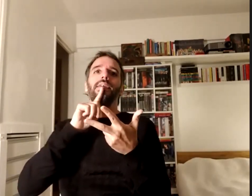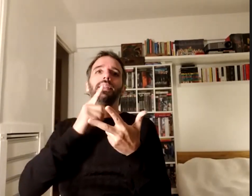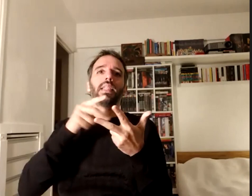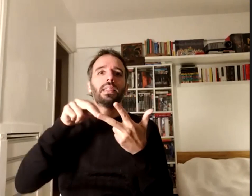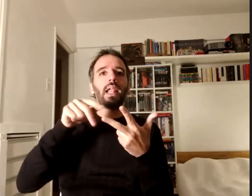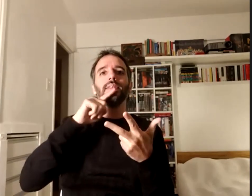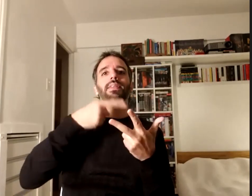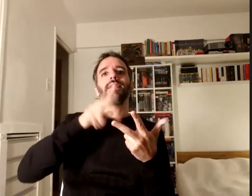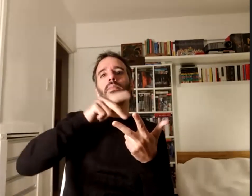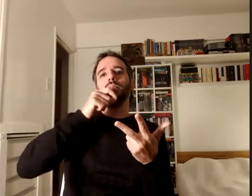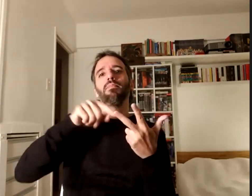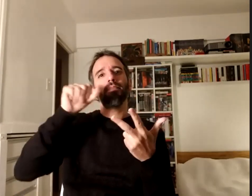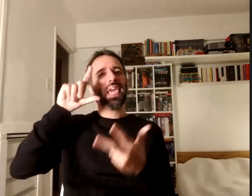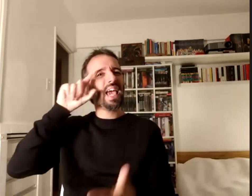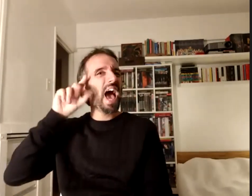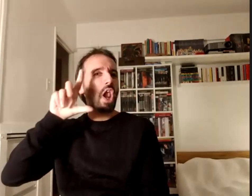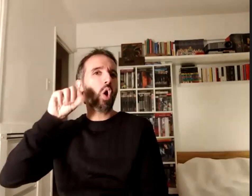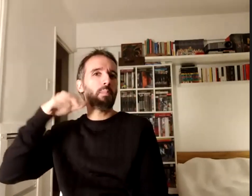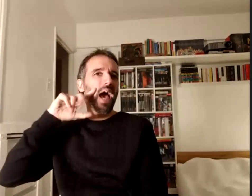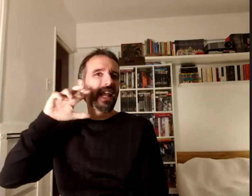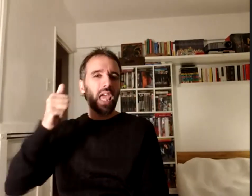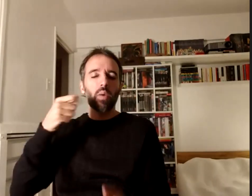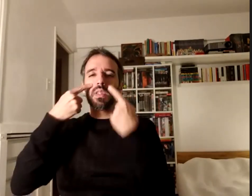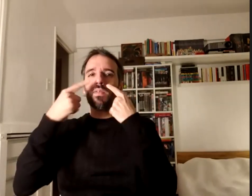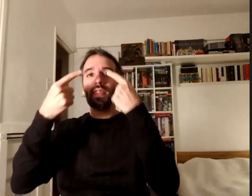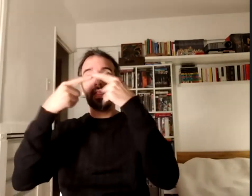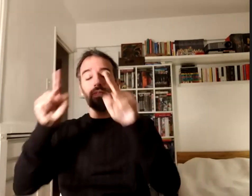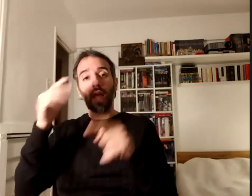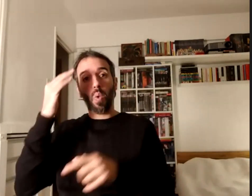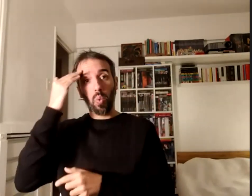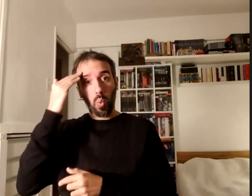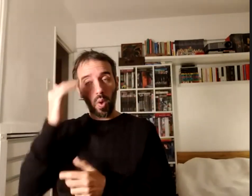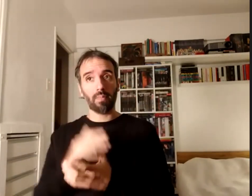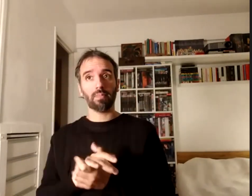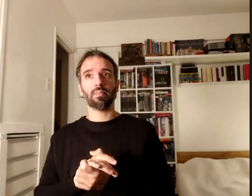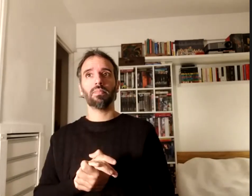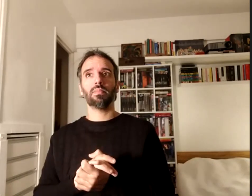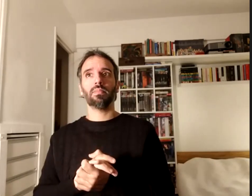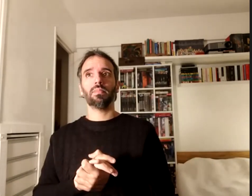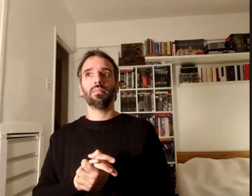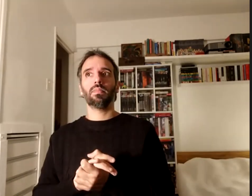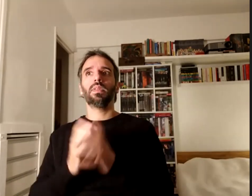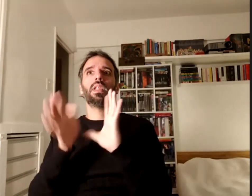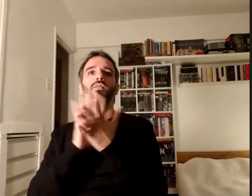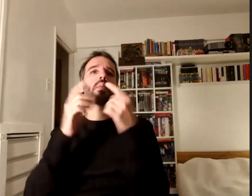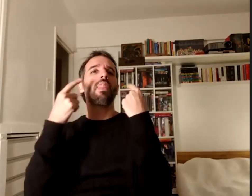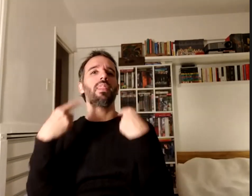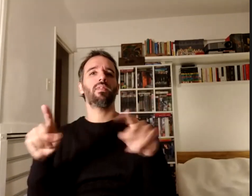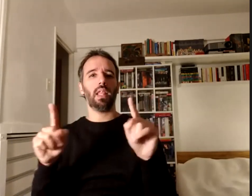cómo se veían en diferentes culturas de forma diferente o sea básicamente lo